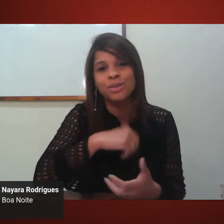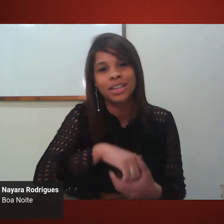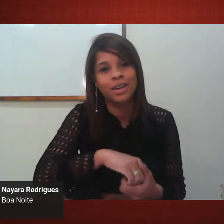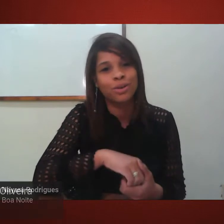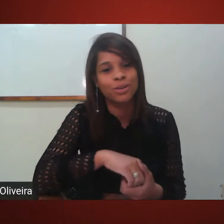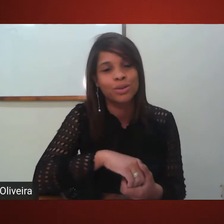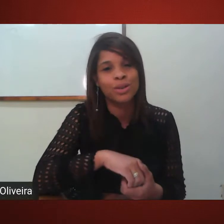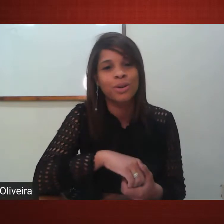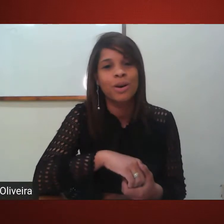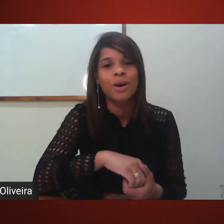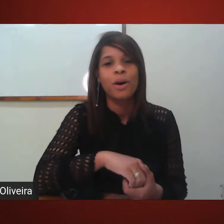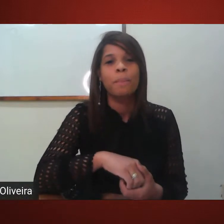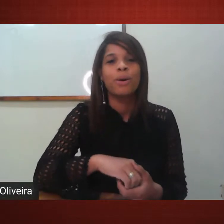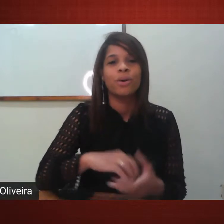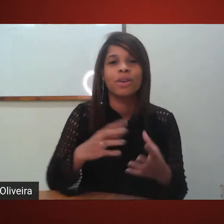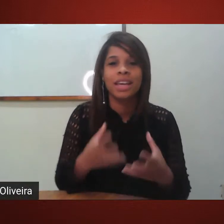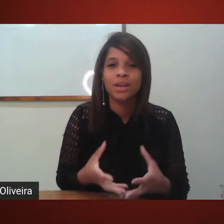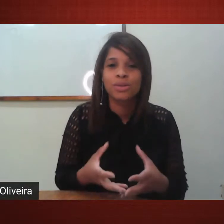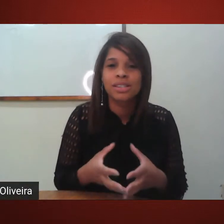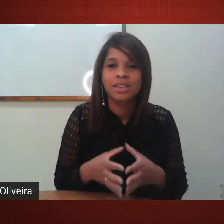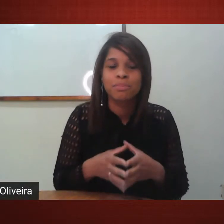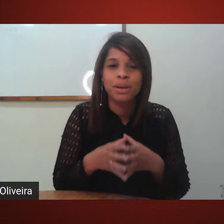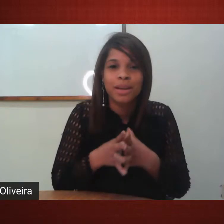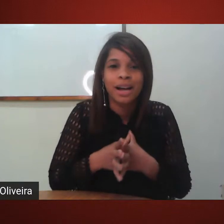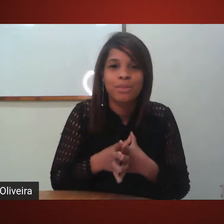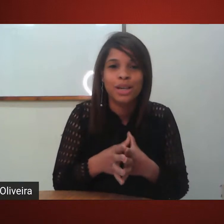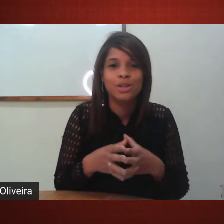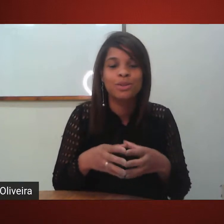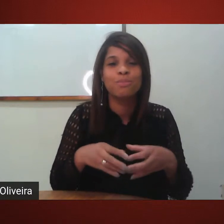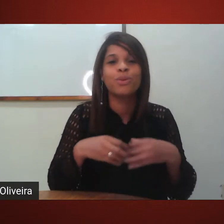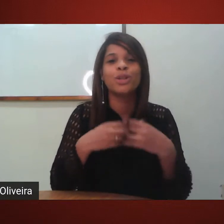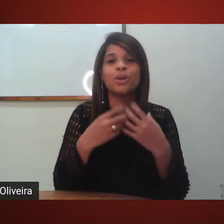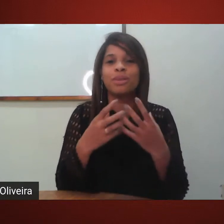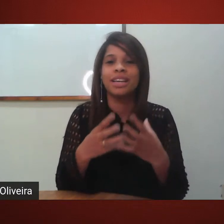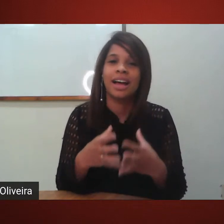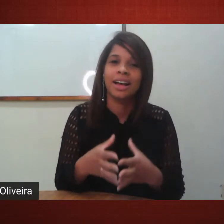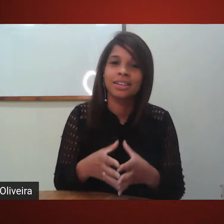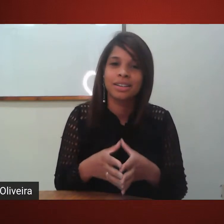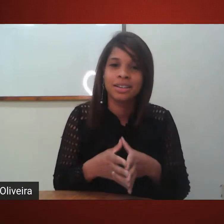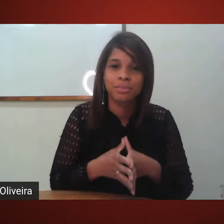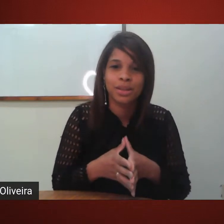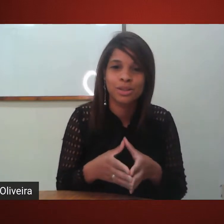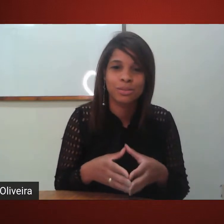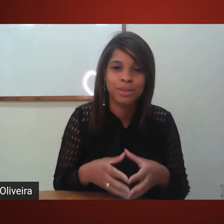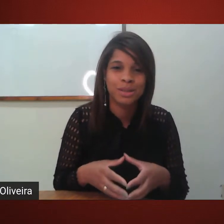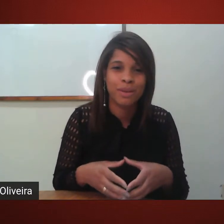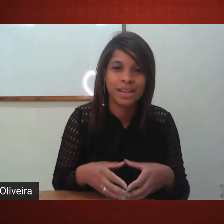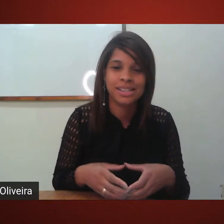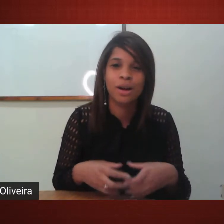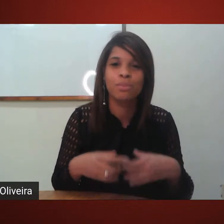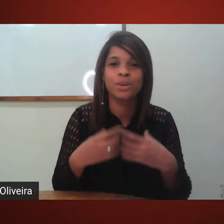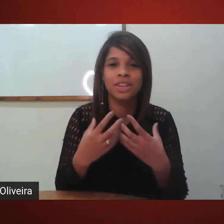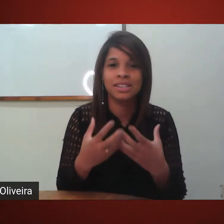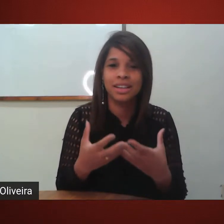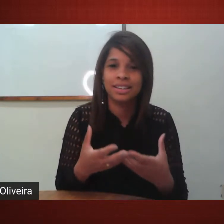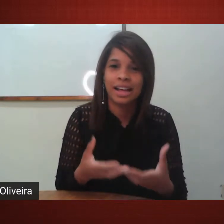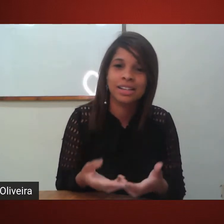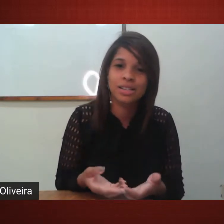Ilse aqui conosco. Bom, Ilse, primeiramente, muito obrigada pela sua participação, por ter aceitado esse